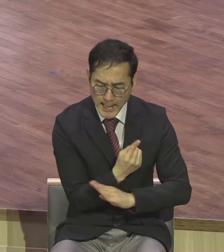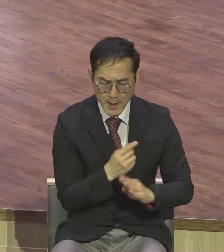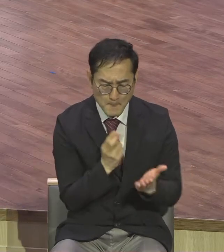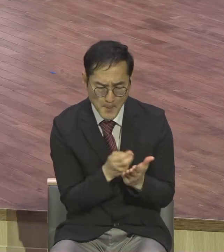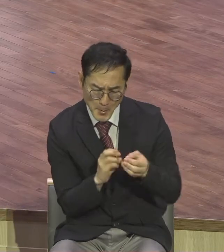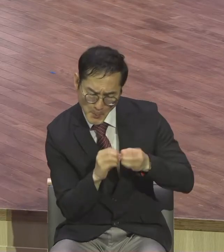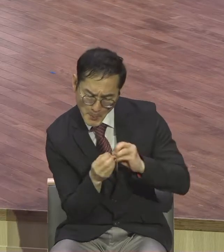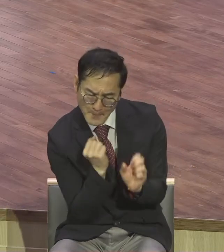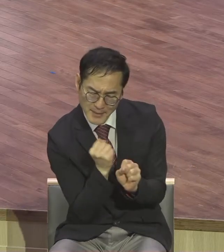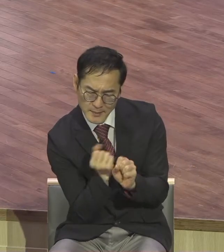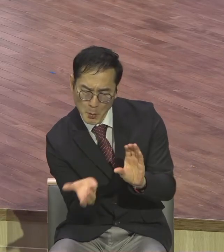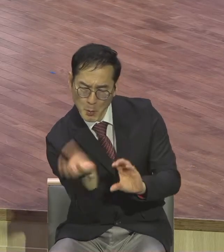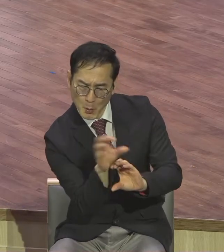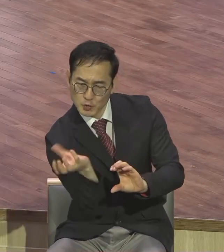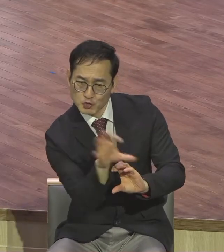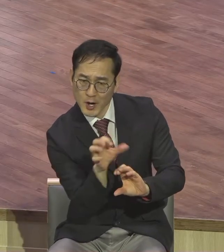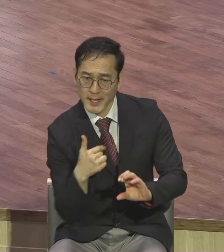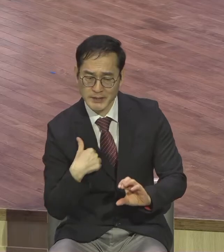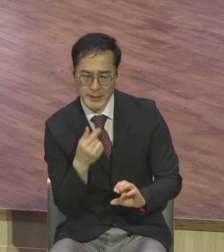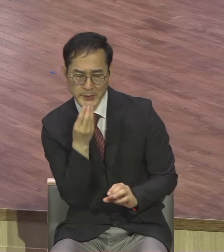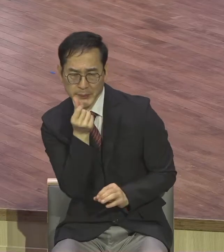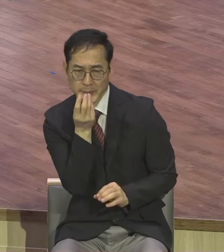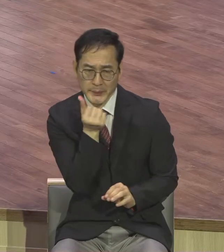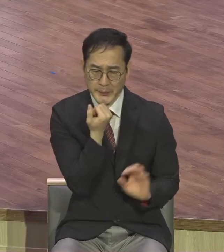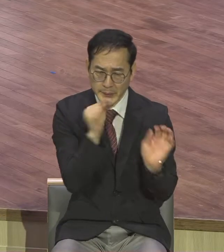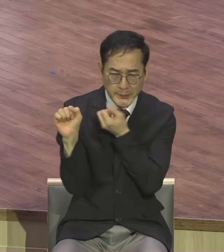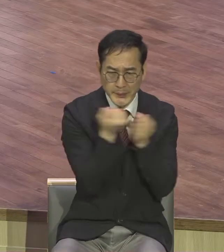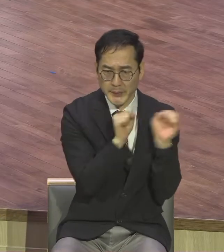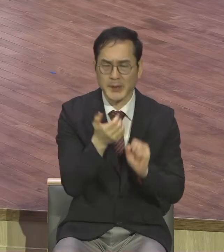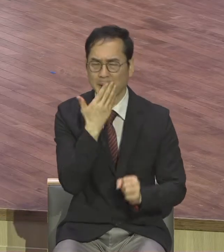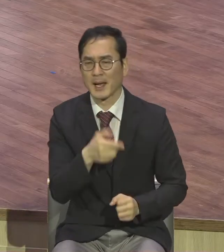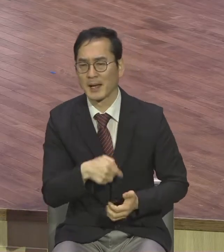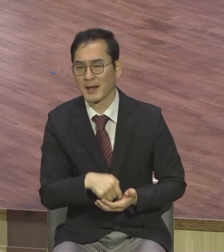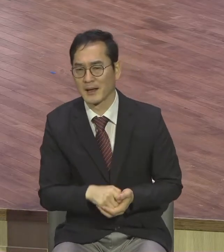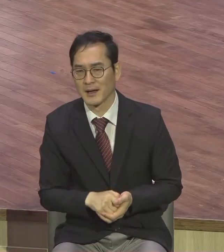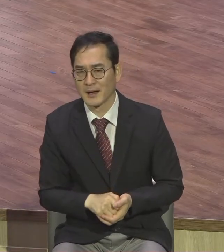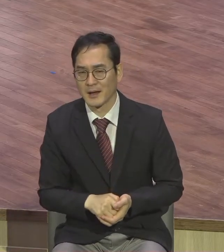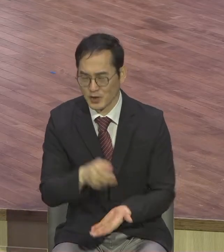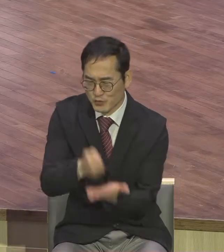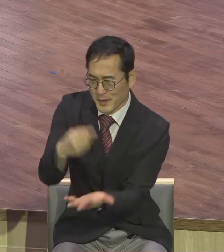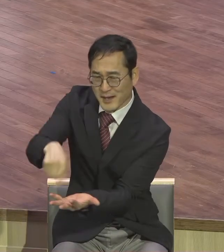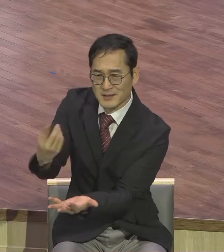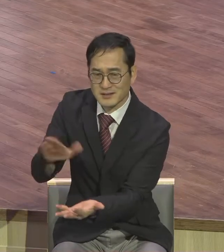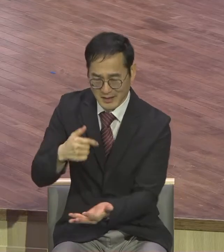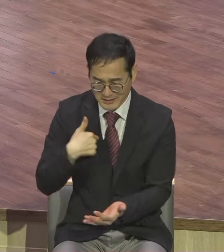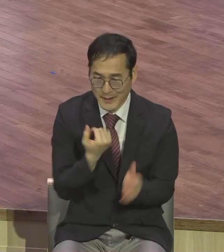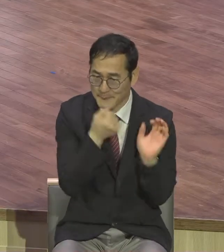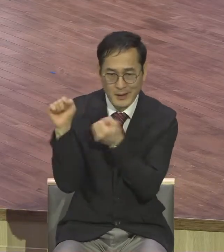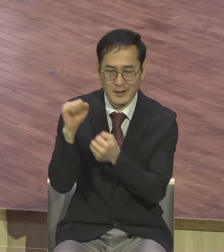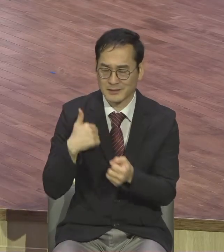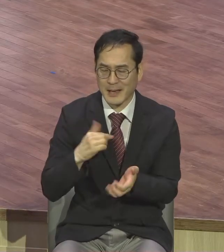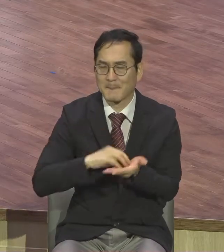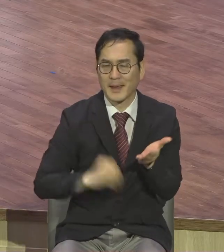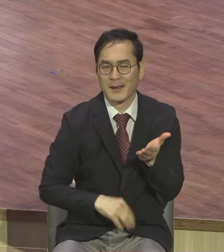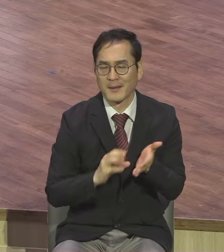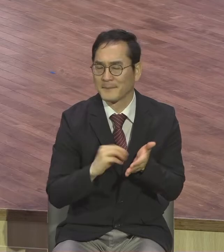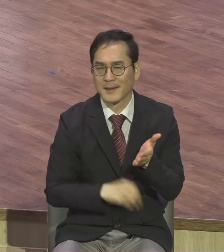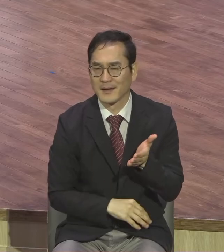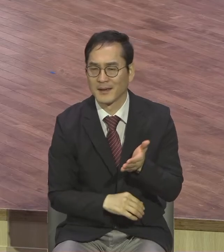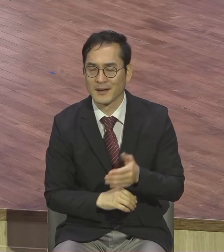빠져나왔어요. 그들은 하나도 율법을 안 지켰습니다. 율법을 가르치면서 하나도 안 지켰습니다. 특별히 사제를 보면 예수님께서는